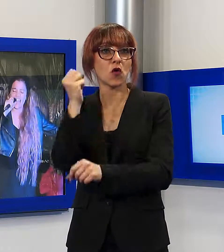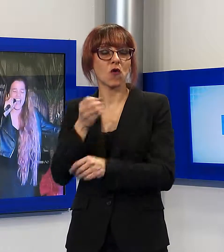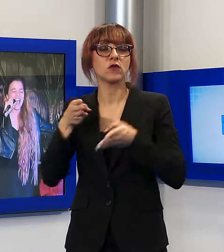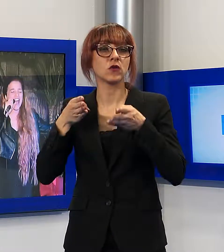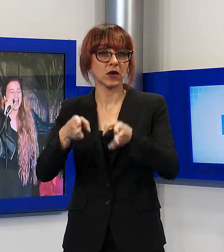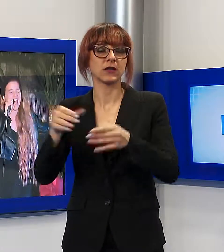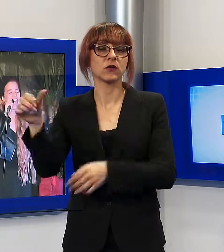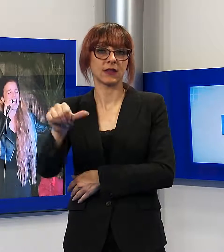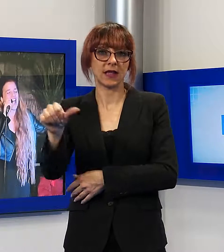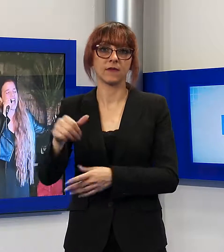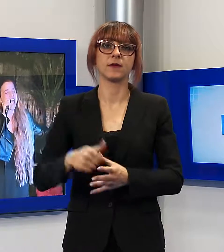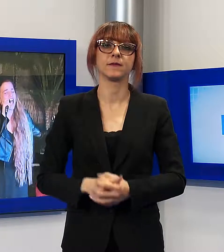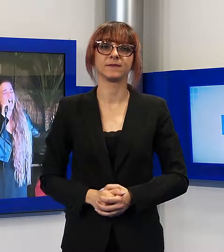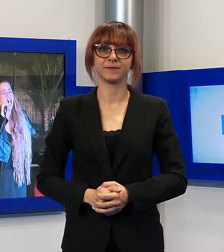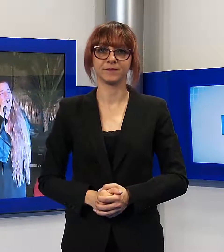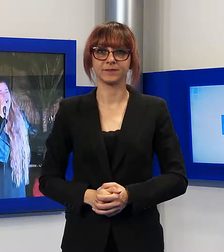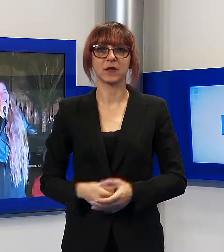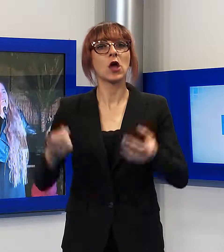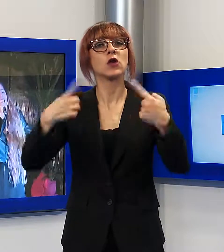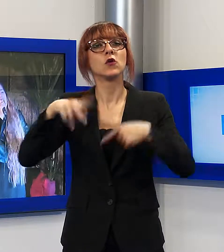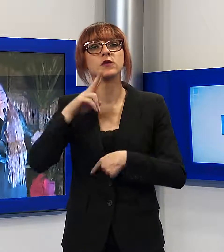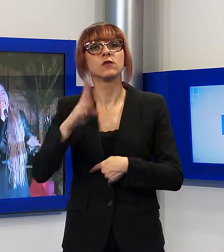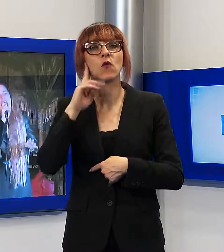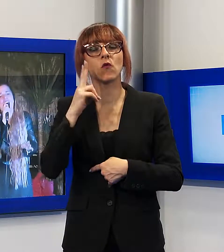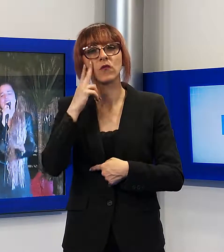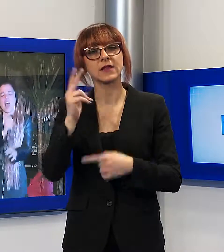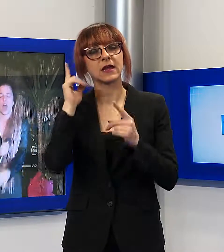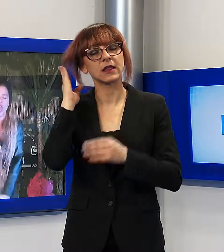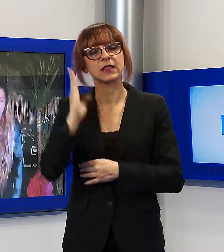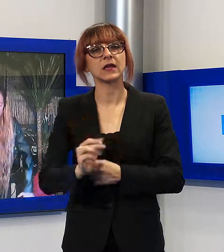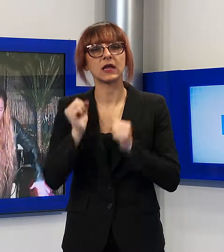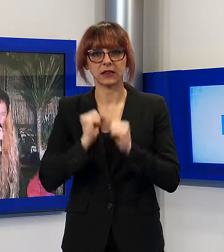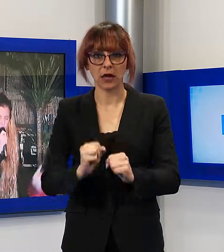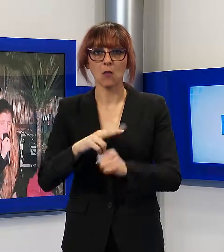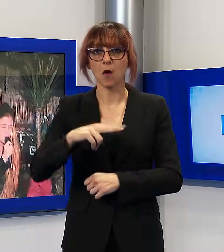mercoledì 13 giugno alle ore 21 Noi TV trasmetterà la serata finale della Spiga d'Ono.